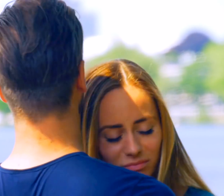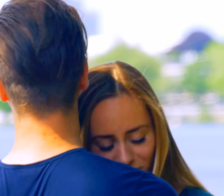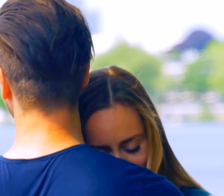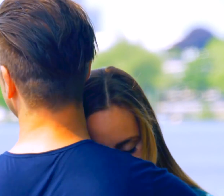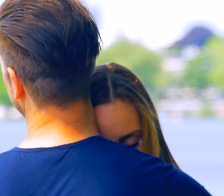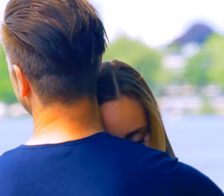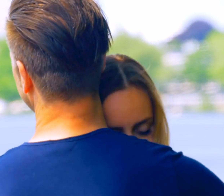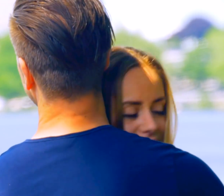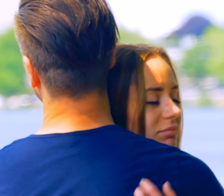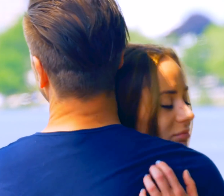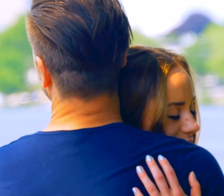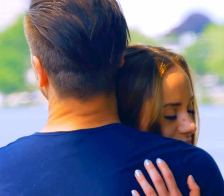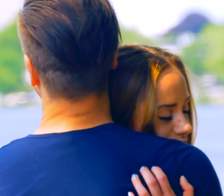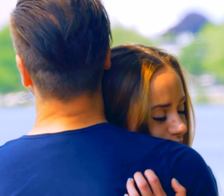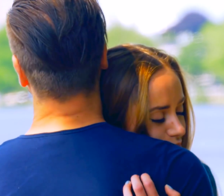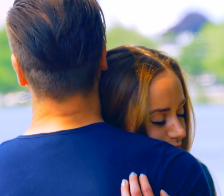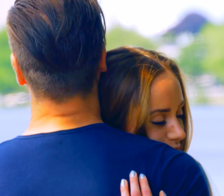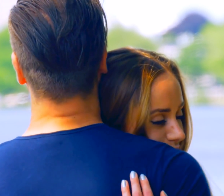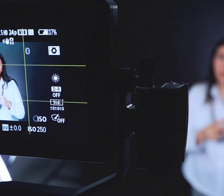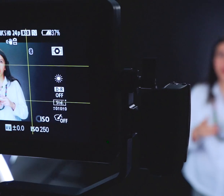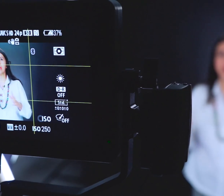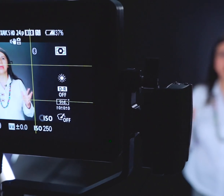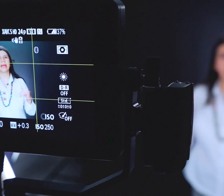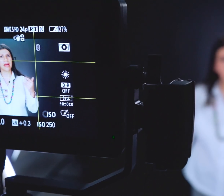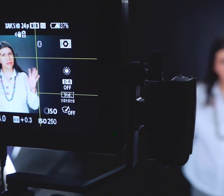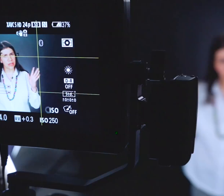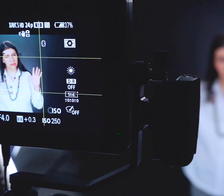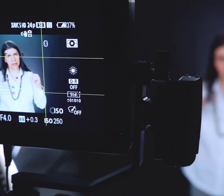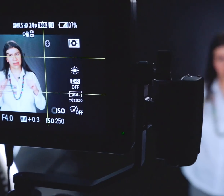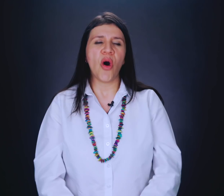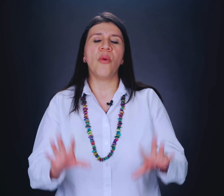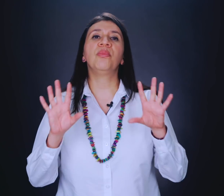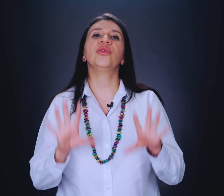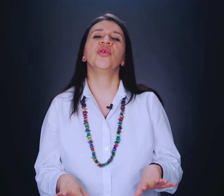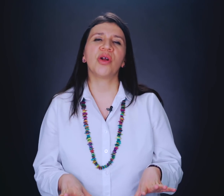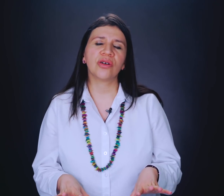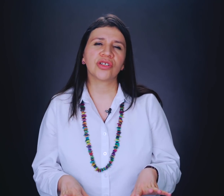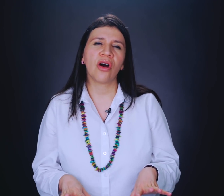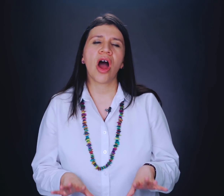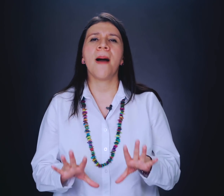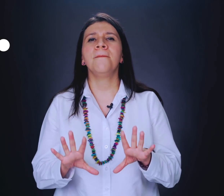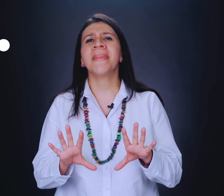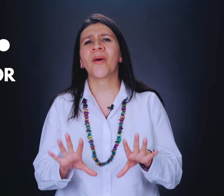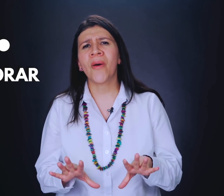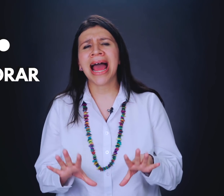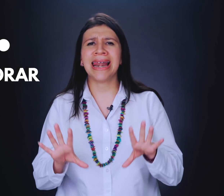olvidar para poder empezar de nuevo y dejar esos celos atrás. Punto número ocho. Mejora la